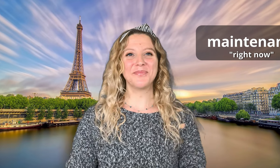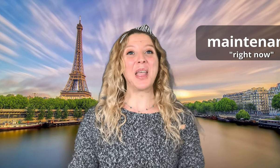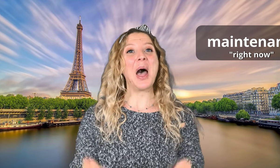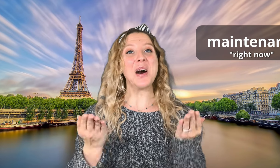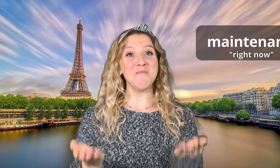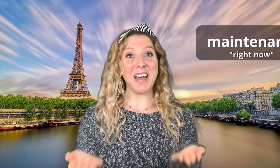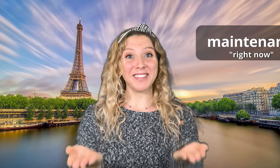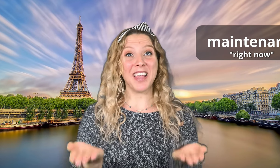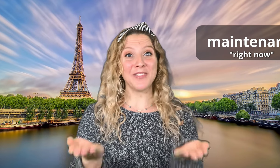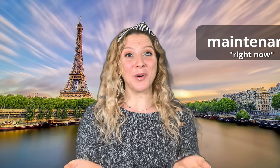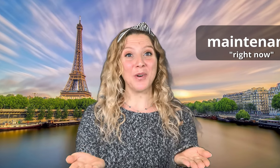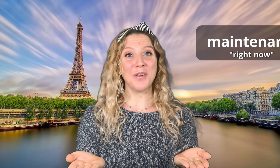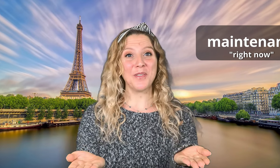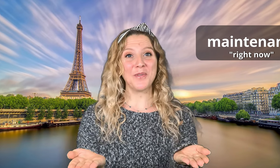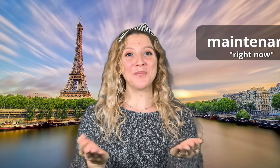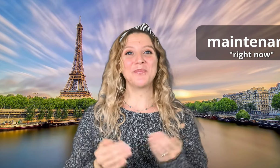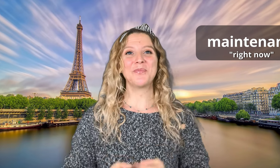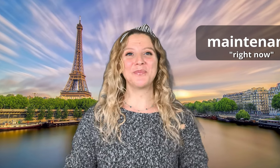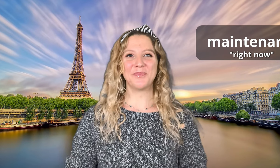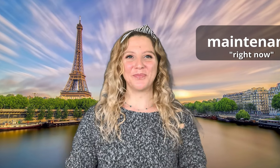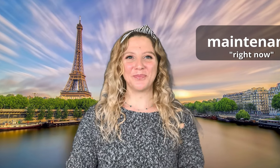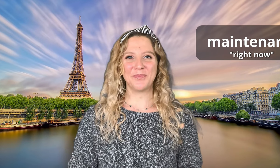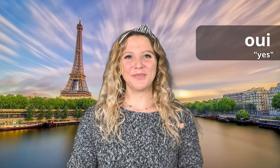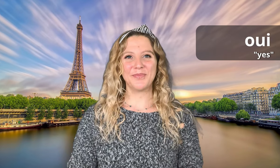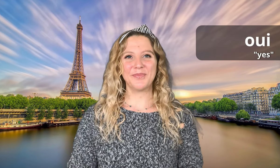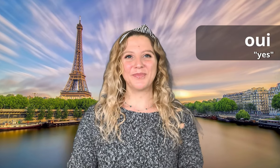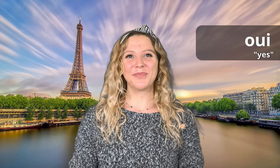Matinant Oui